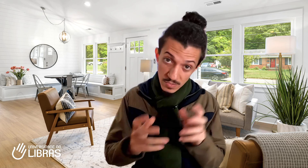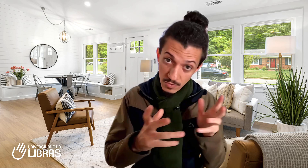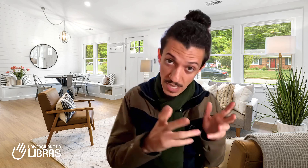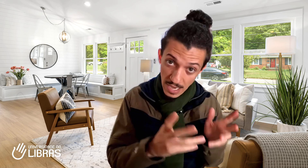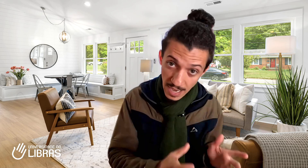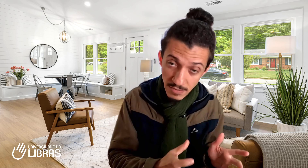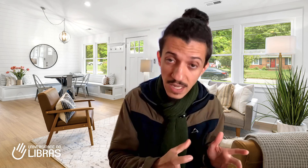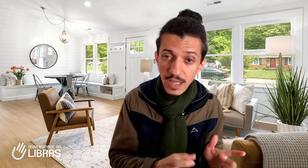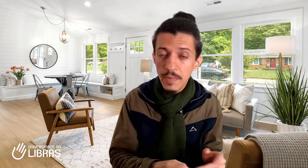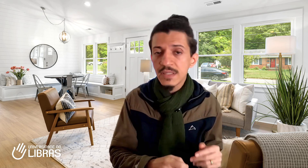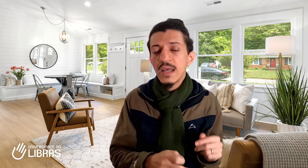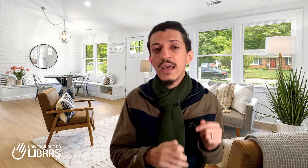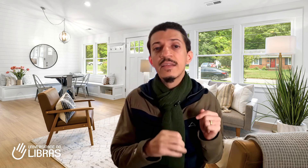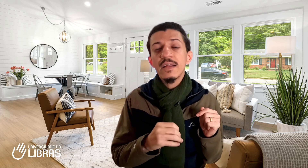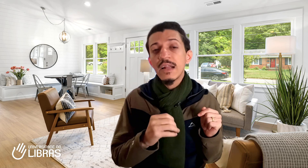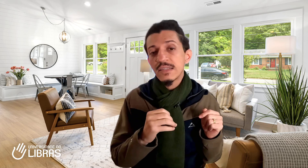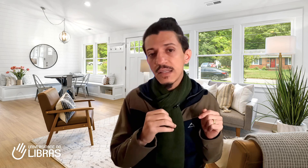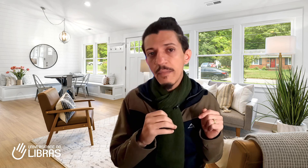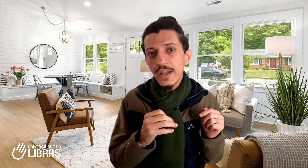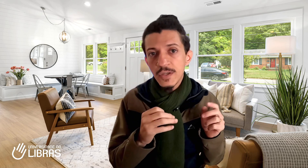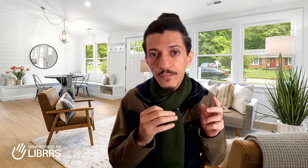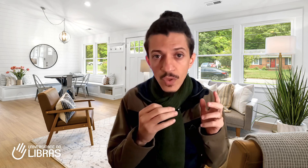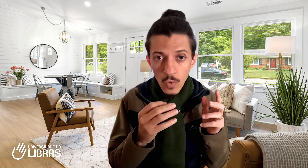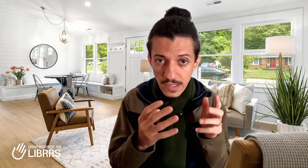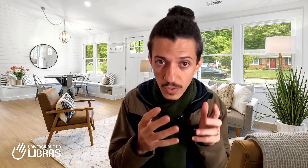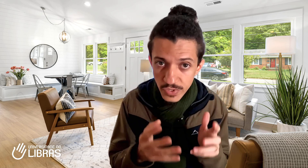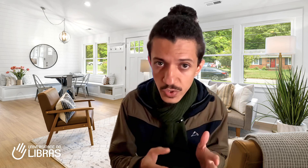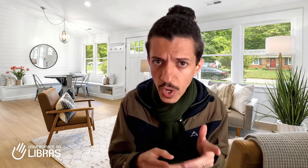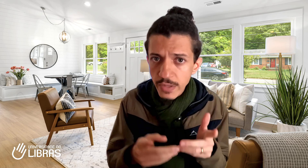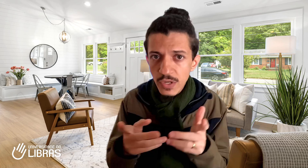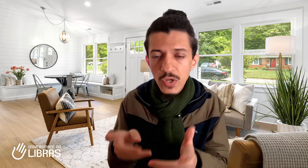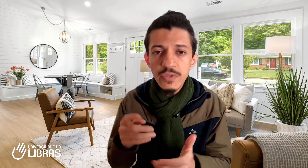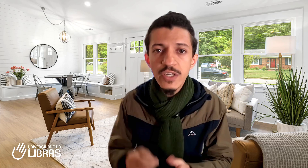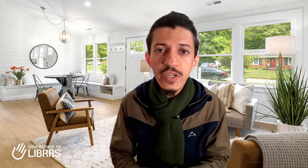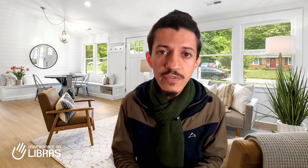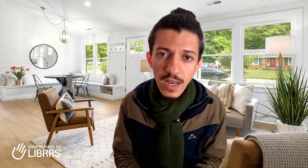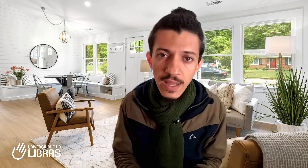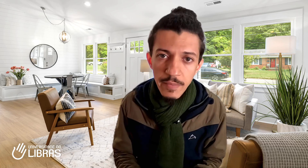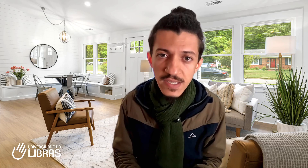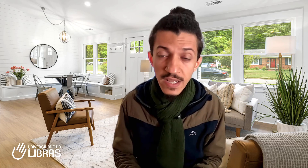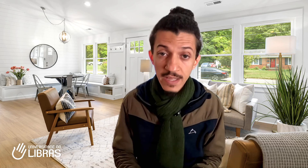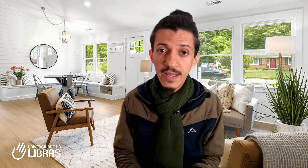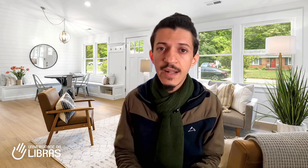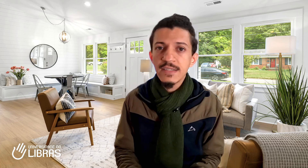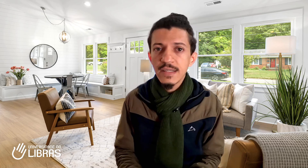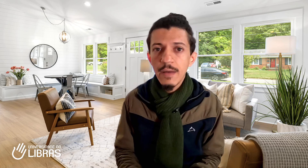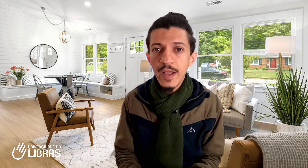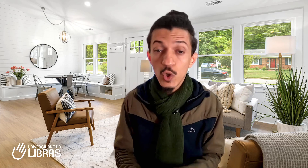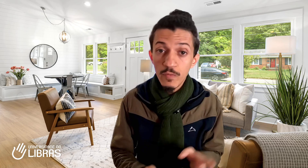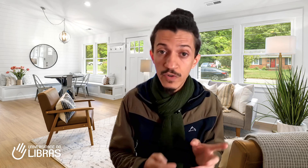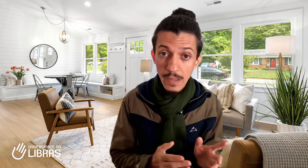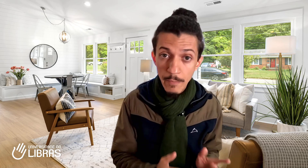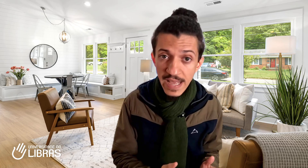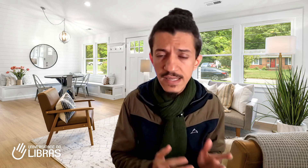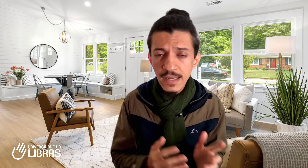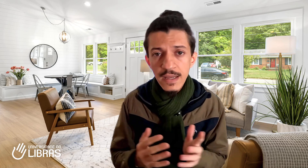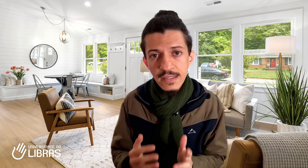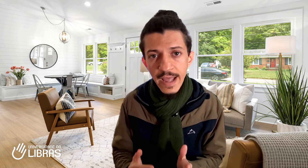seus gargalos na Libras, entendendo exatamente quais são os seus sonhos, seus objetivos na Libras, entendendo exatamente como você pensa, sente